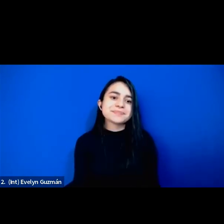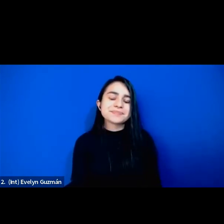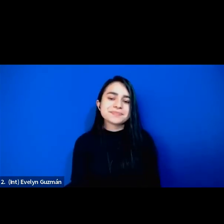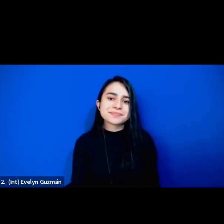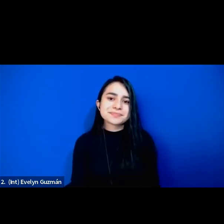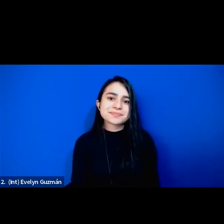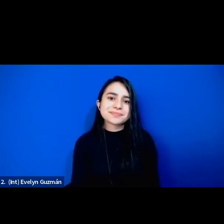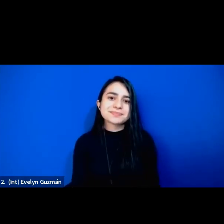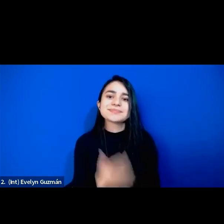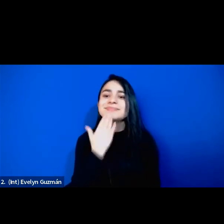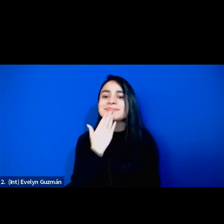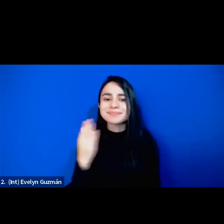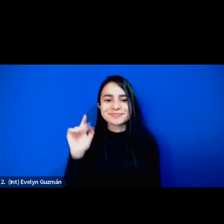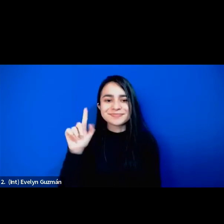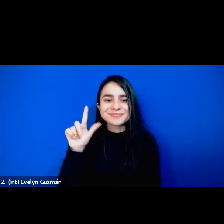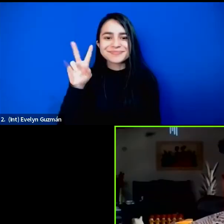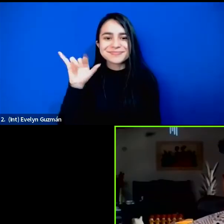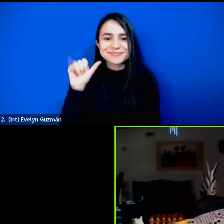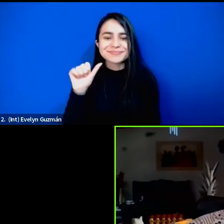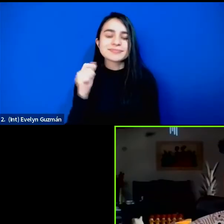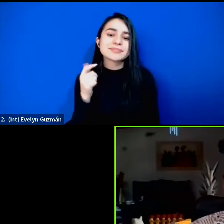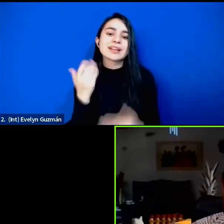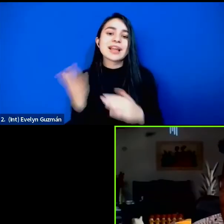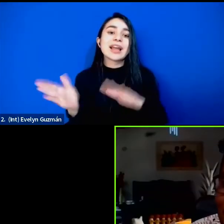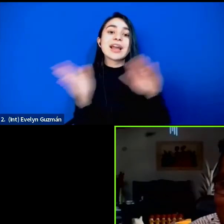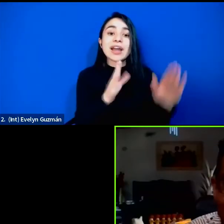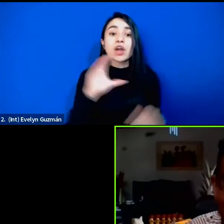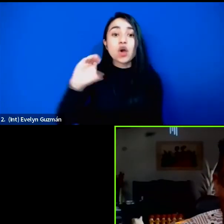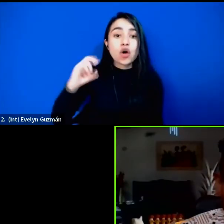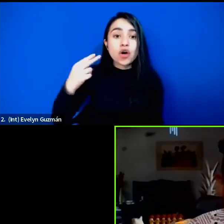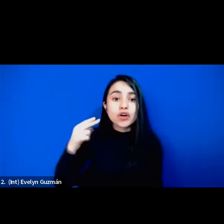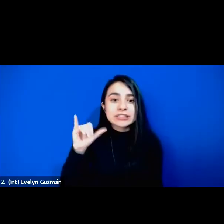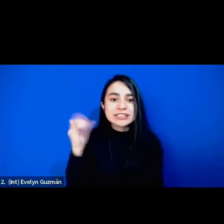Gracias, Flavia. Ochi, te escuchamos.